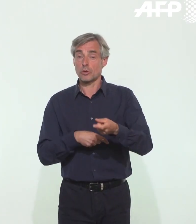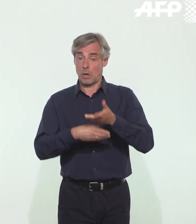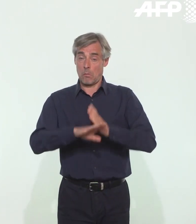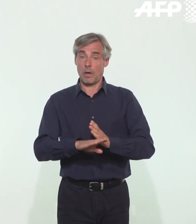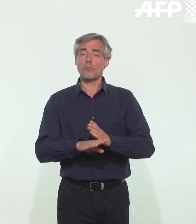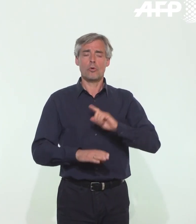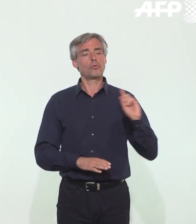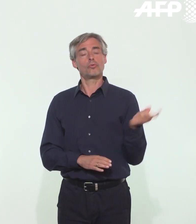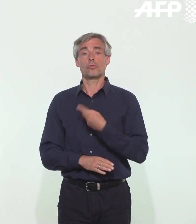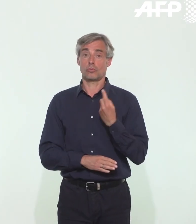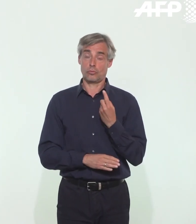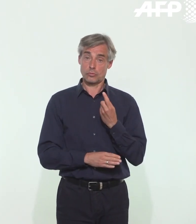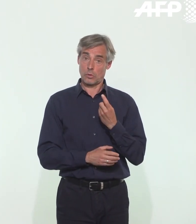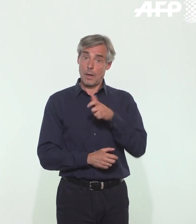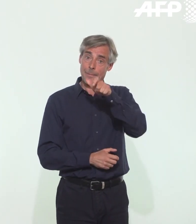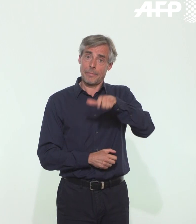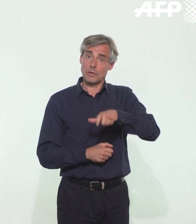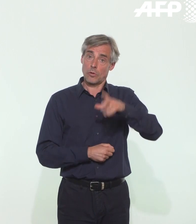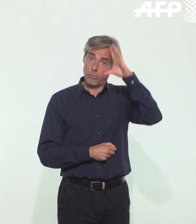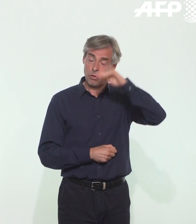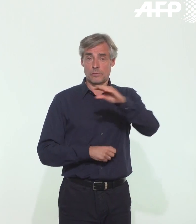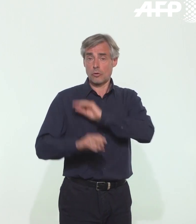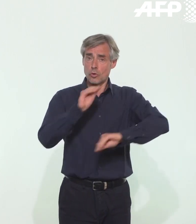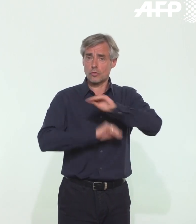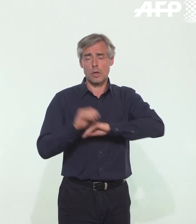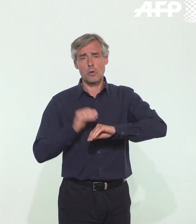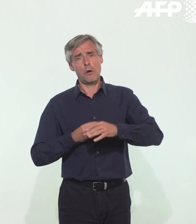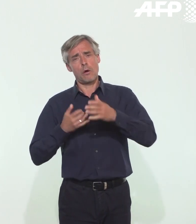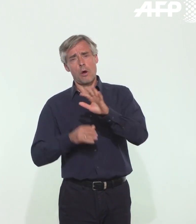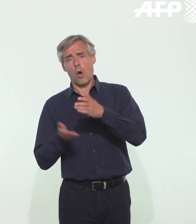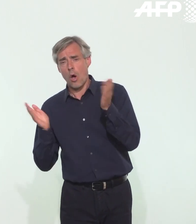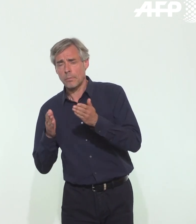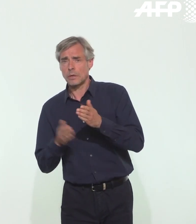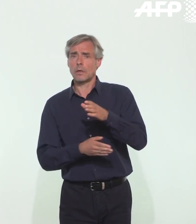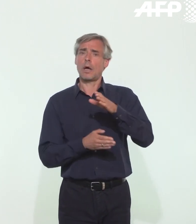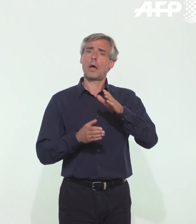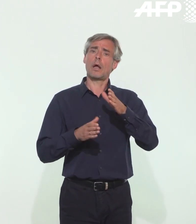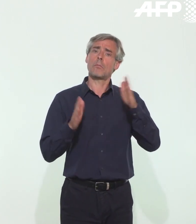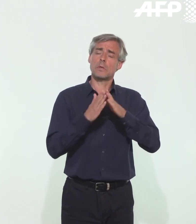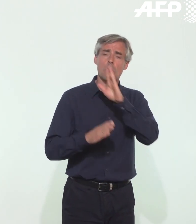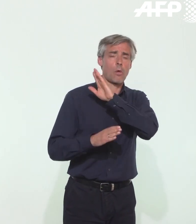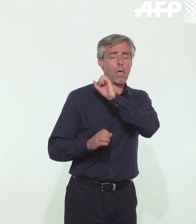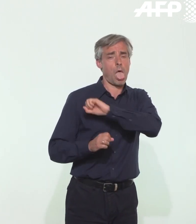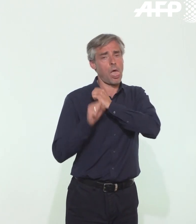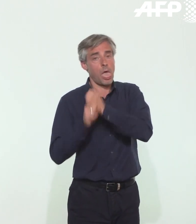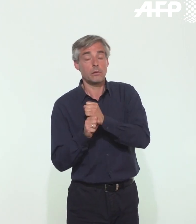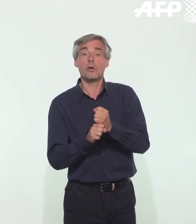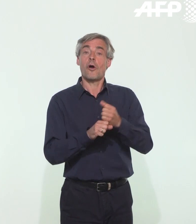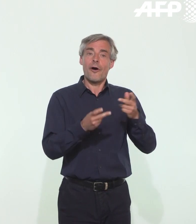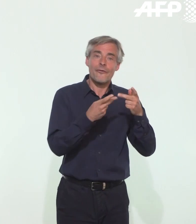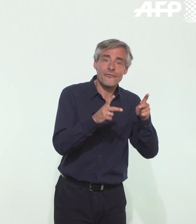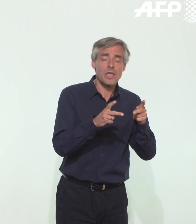proposerons à tous les soignants de notre pays, à l'hôpital, en EHPAD, dans les structures médico-sociales, en ville,